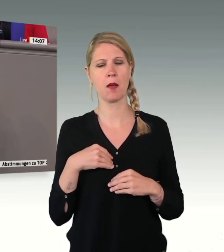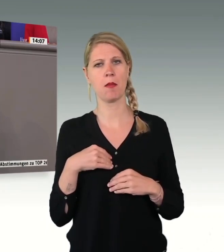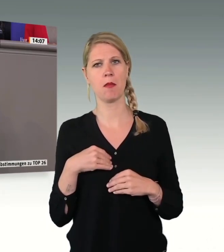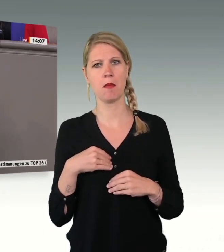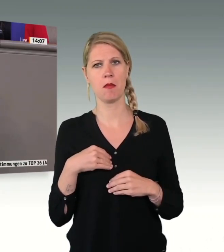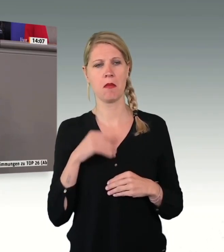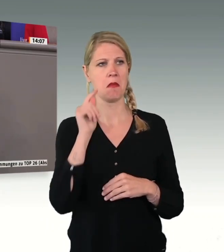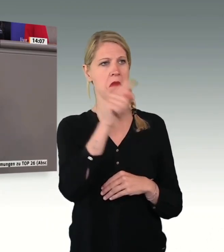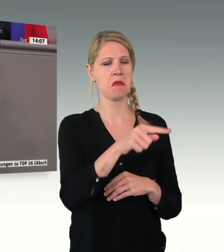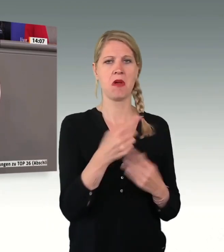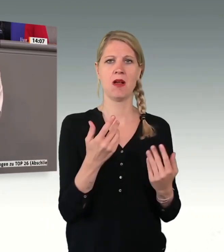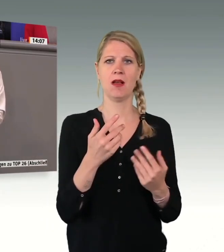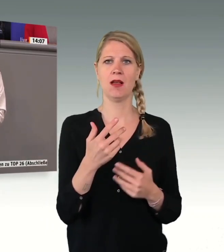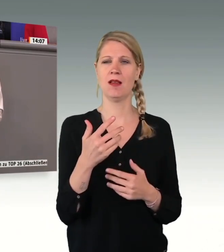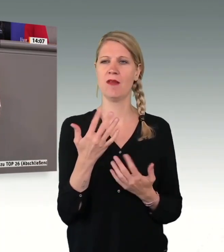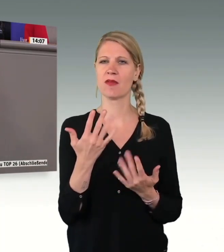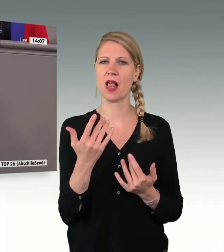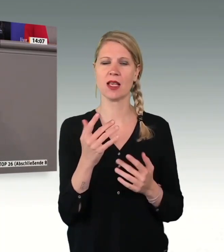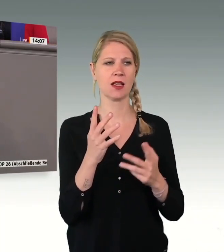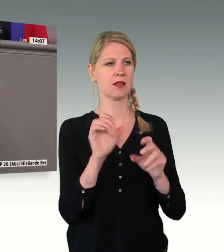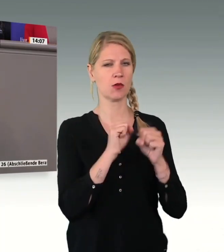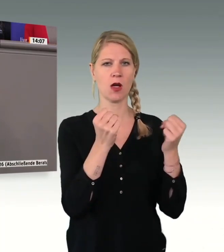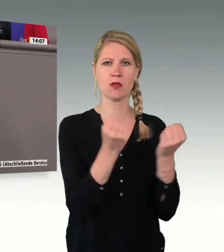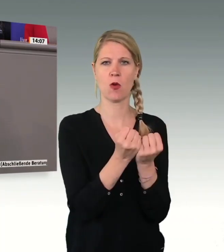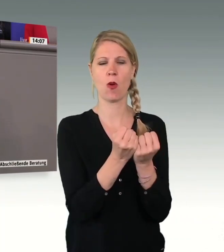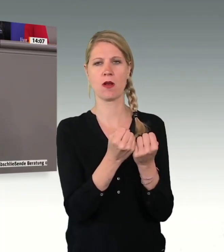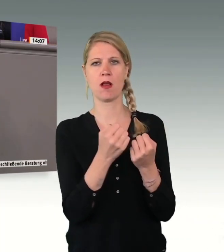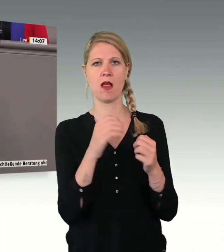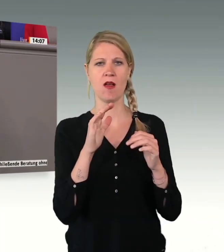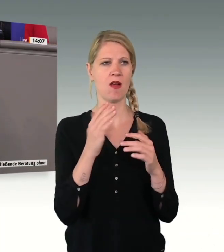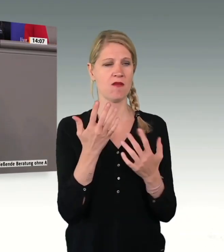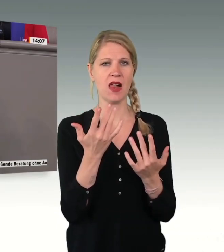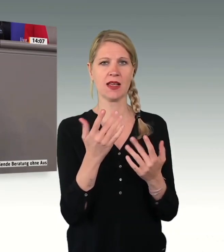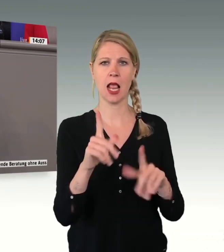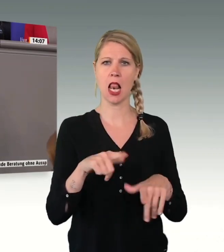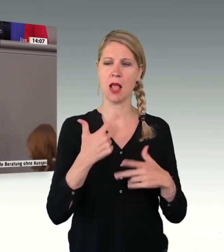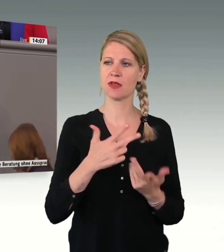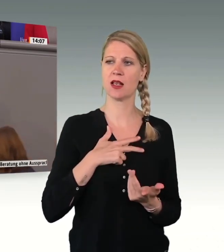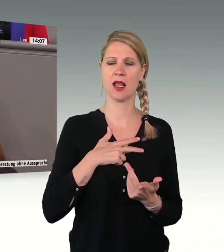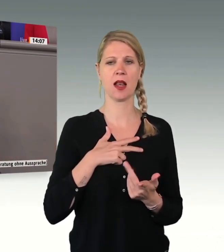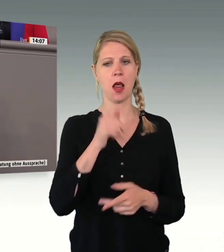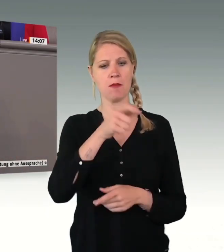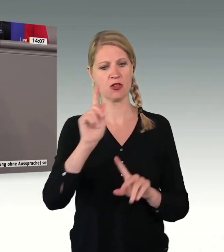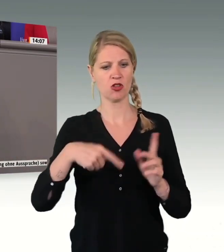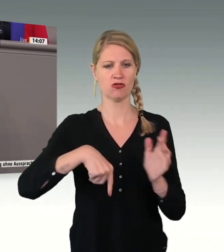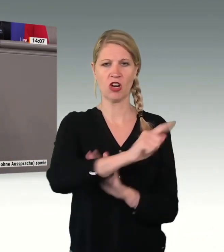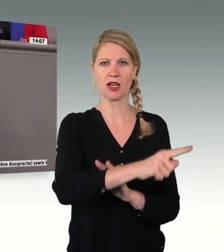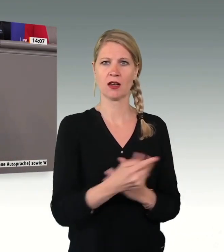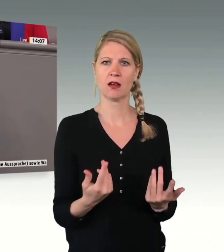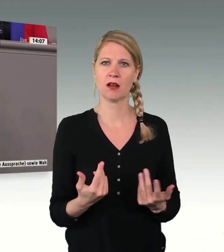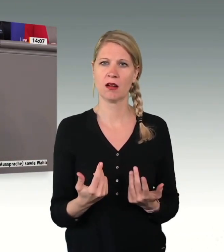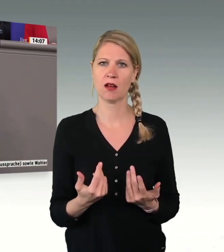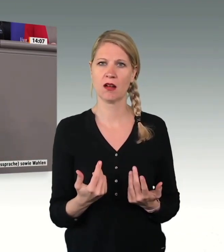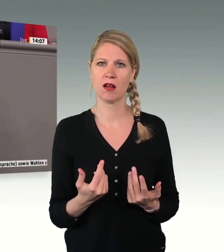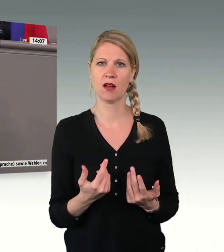ferne Lebensrealität sie Menschen schicken wollen. Menschen, die für viel Geld in Länder geflogen werden, in